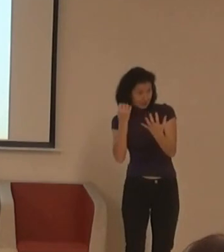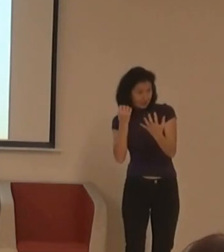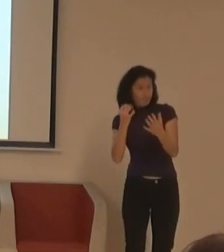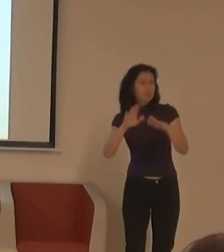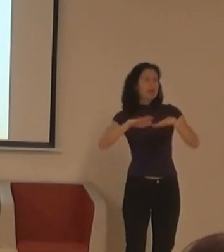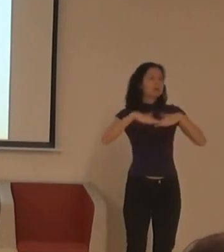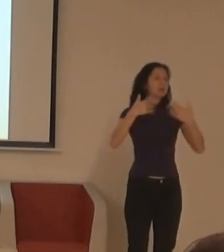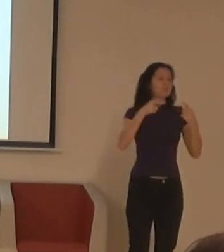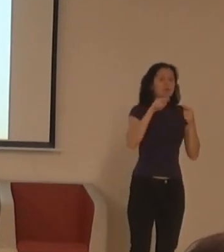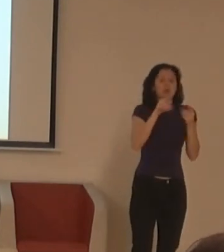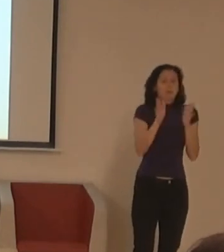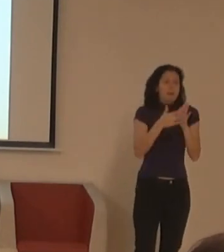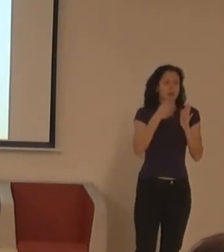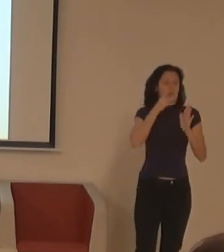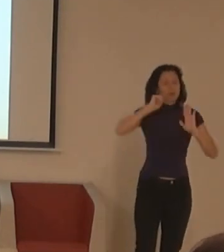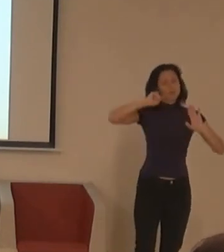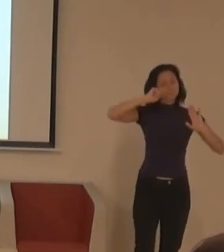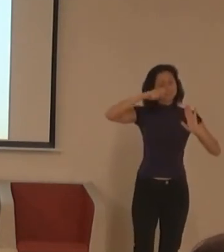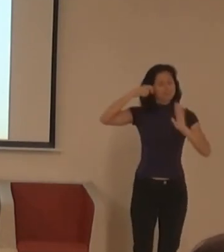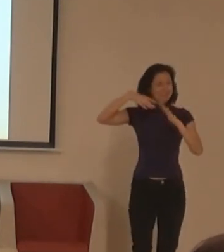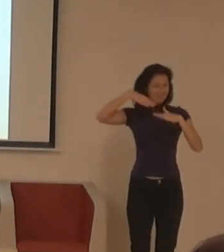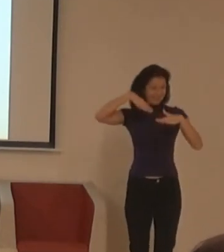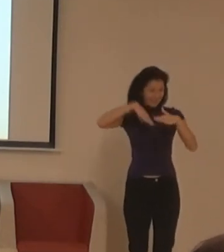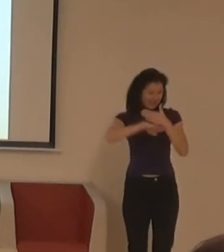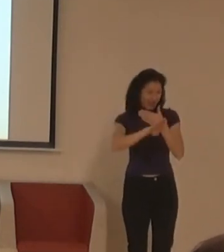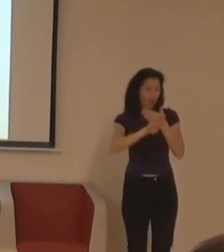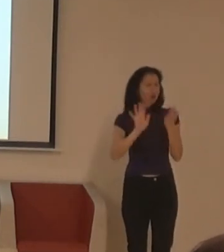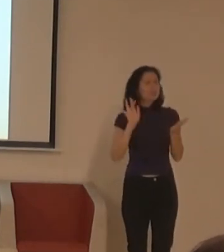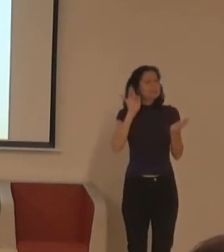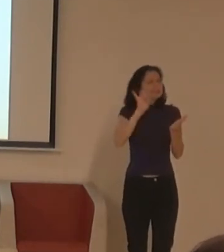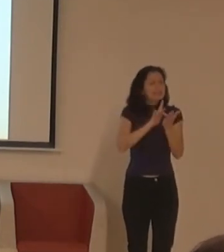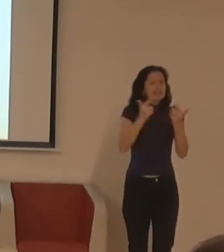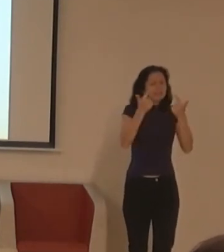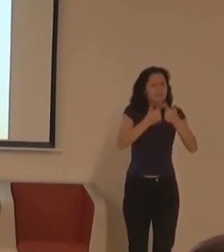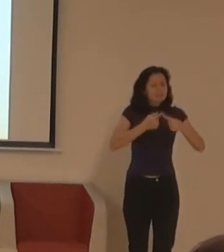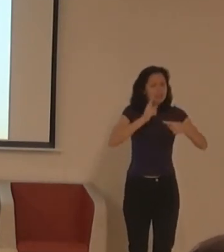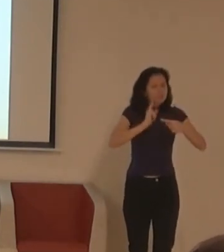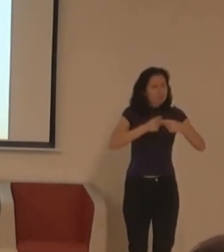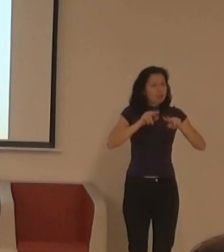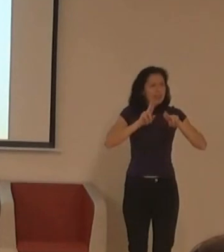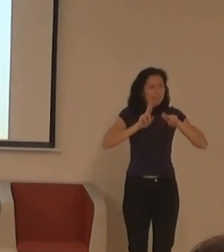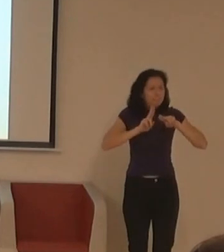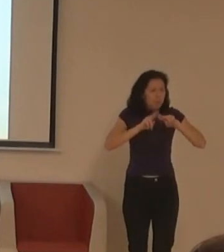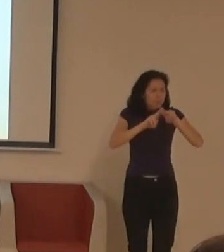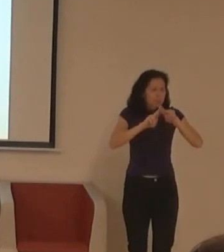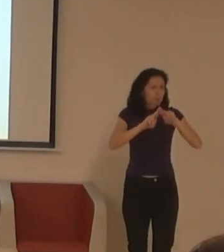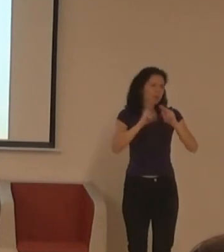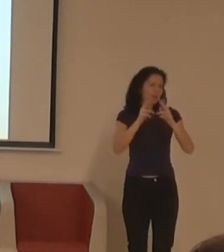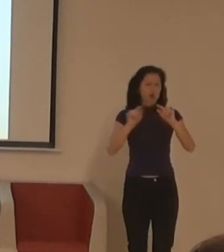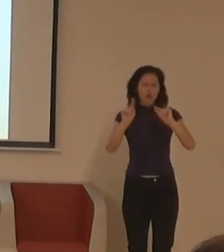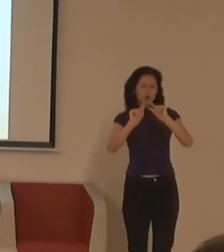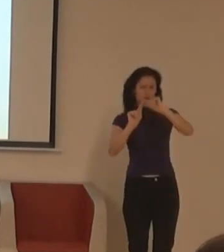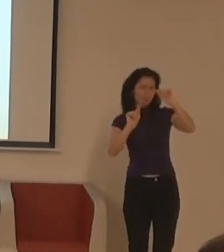Zkuste, když pořádáte nějakou akci, tam dát dobře šípky, aby bylo hezky přihledný, kudy se tam majíte, kde jsou záchody.